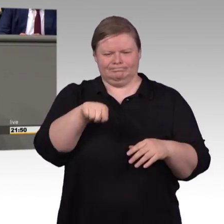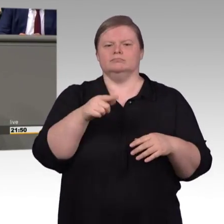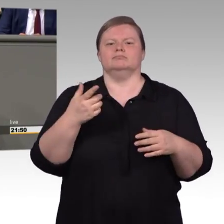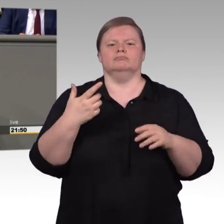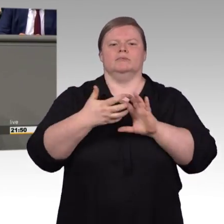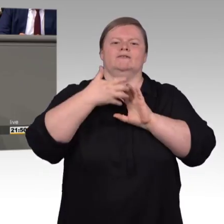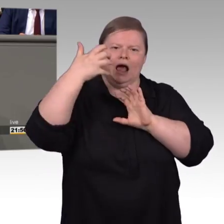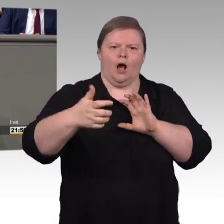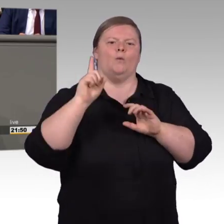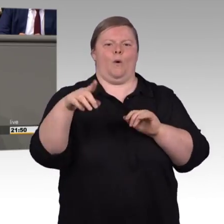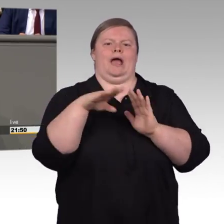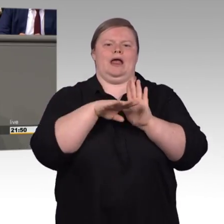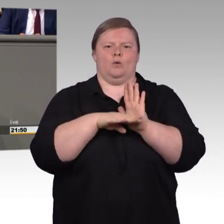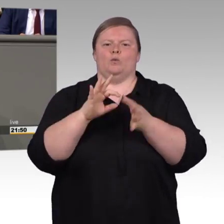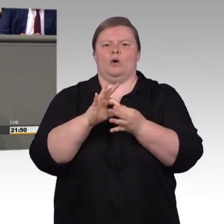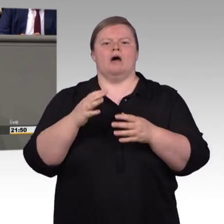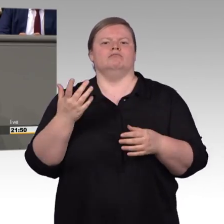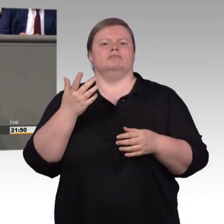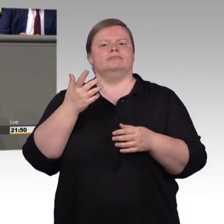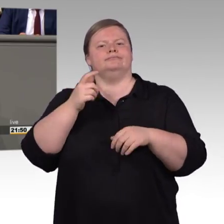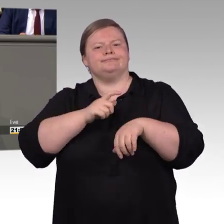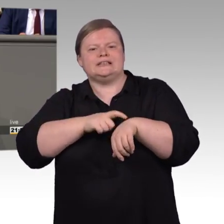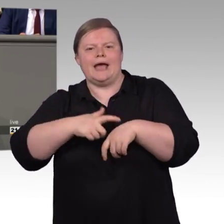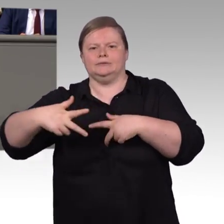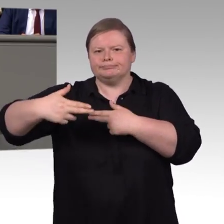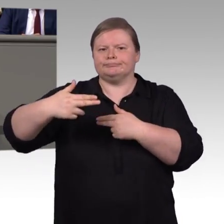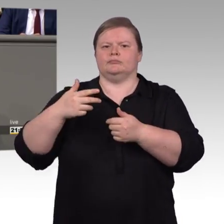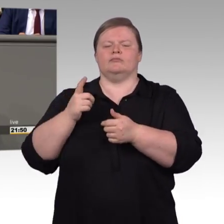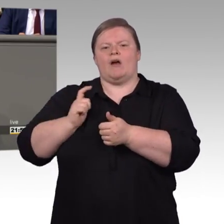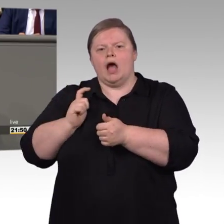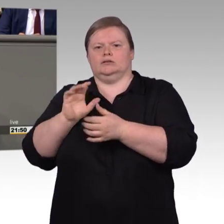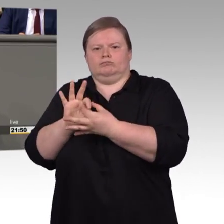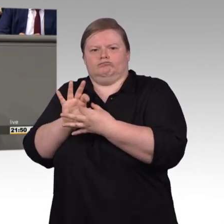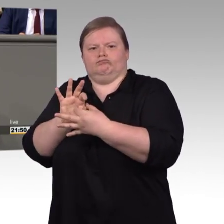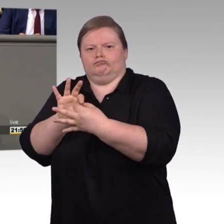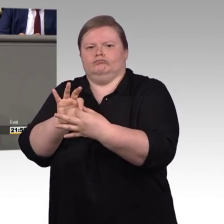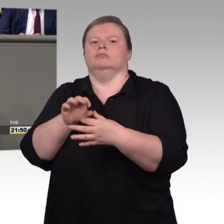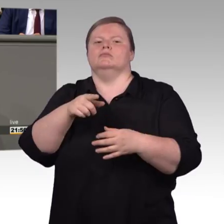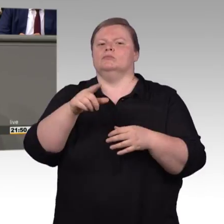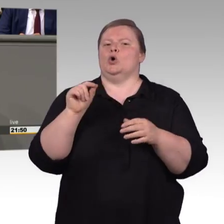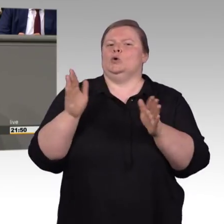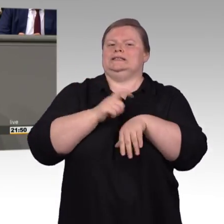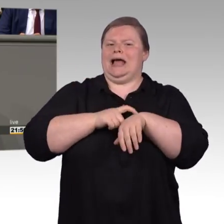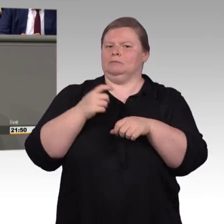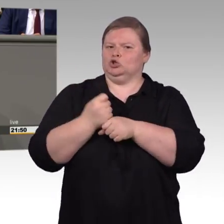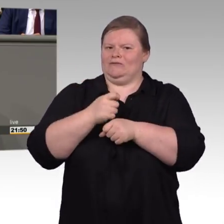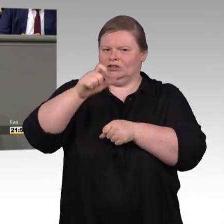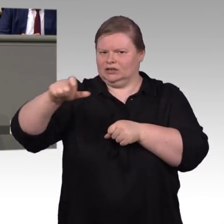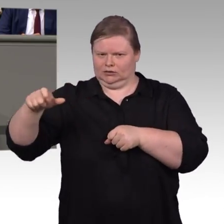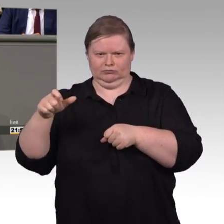Arbeitsförderungsrecht zustimmen. Insgesamt 32.000 Menschen sind diesem Instrument eingetreten. Dies ist im